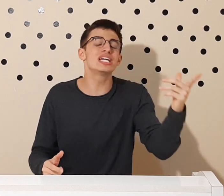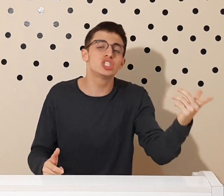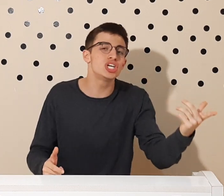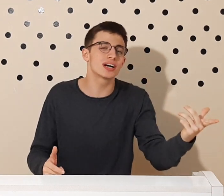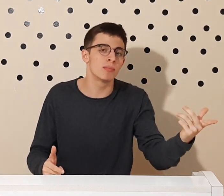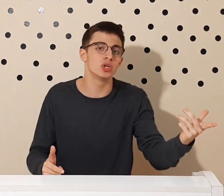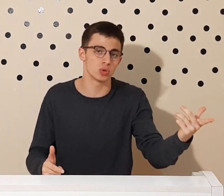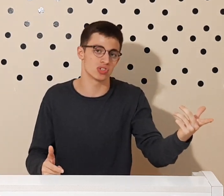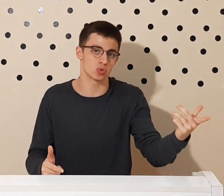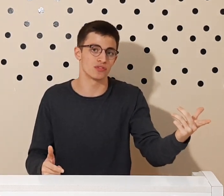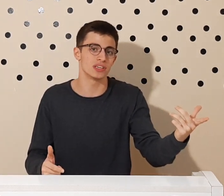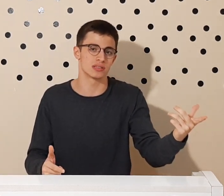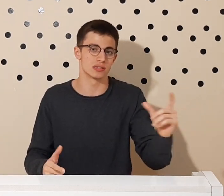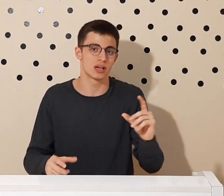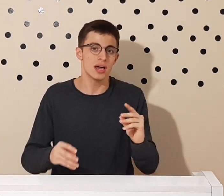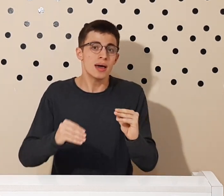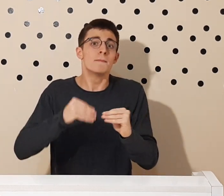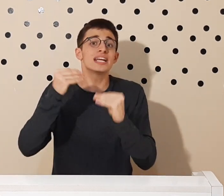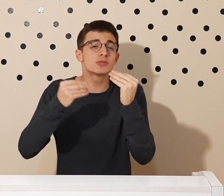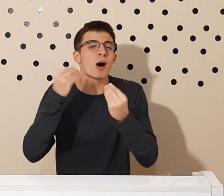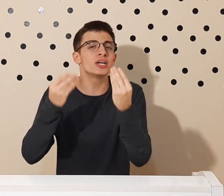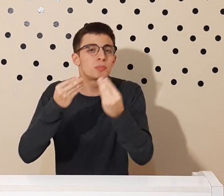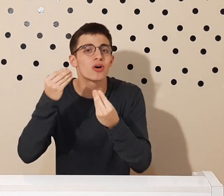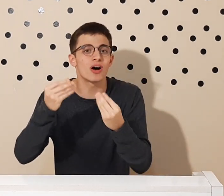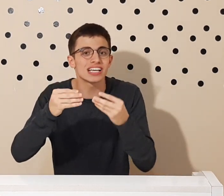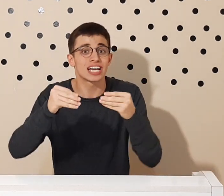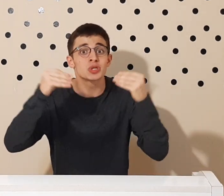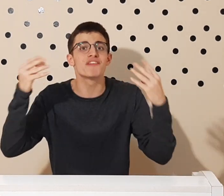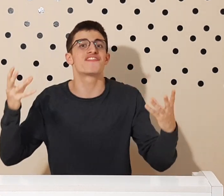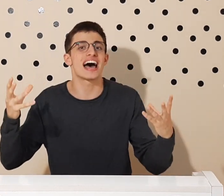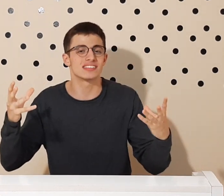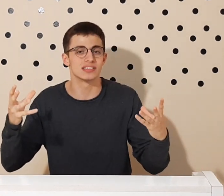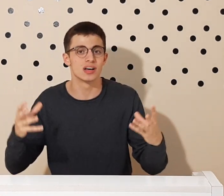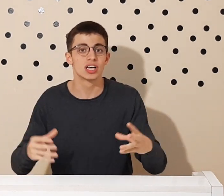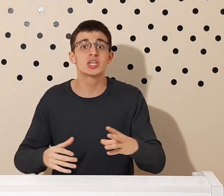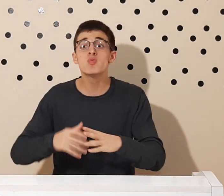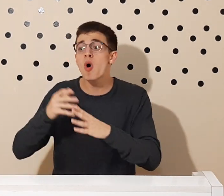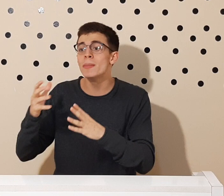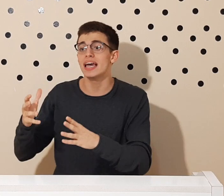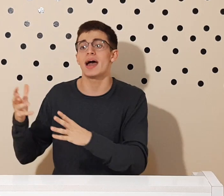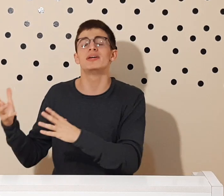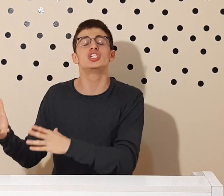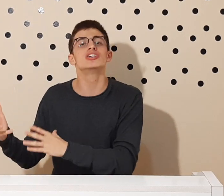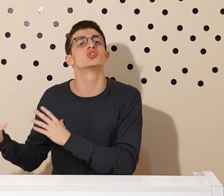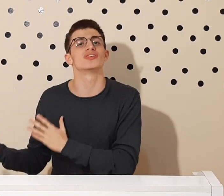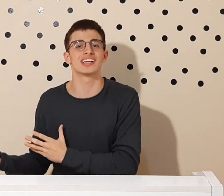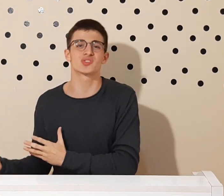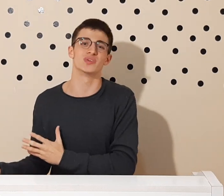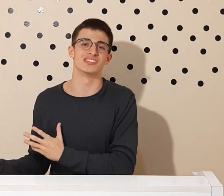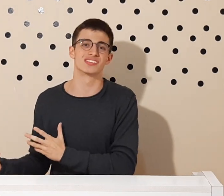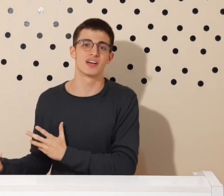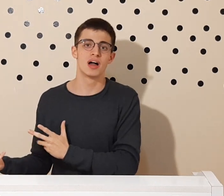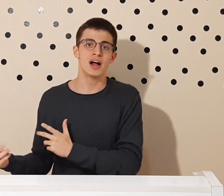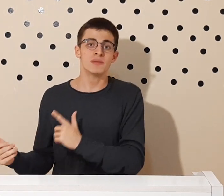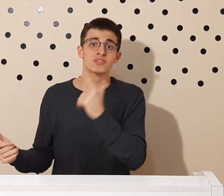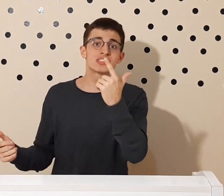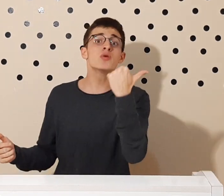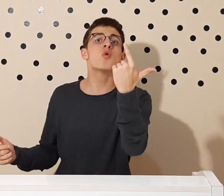critica muito esses sofistas, principalmente por causa até de uma frase, que o homem é a medida de todas as coisas. Se o